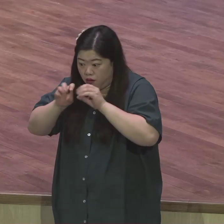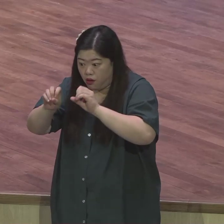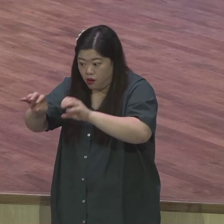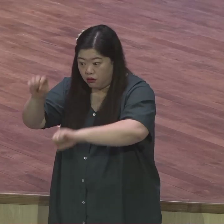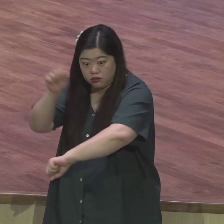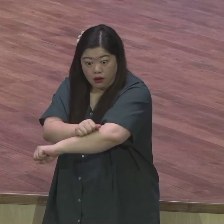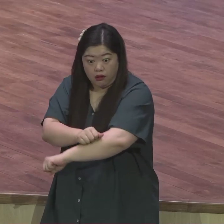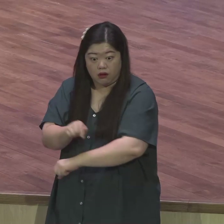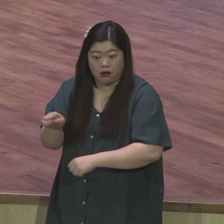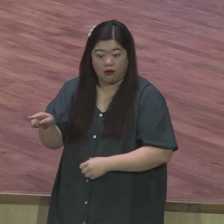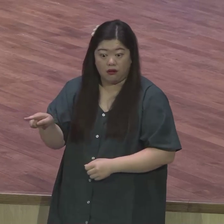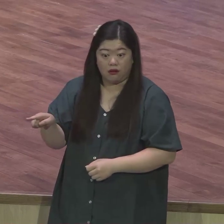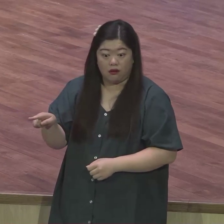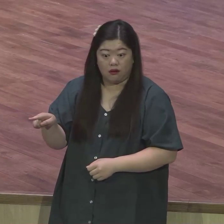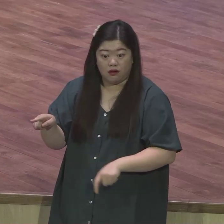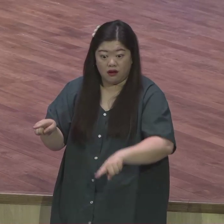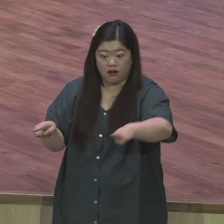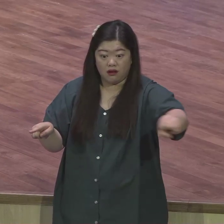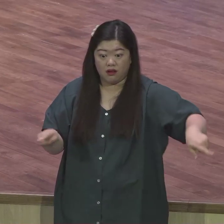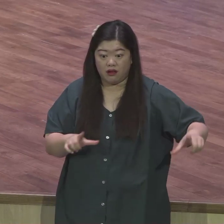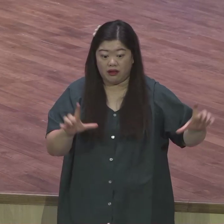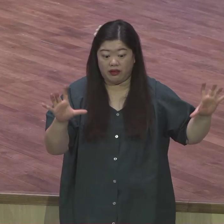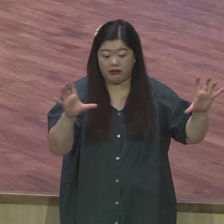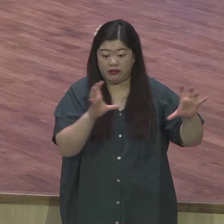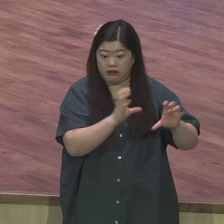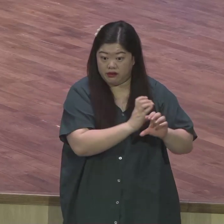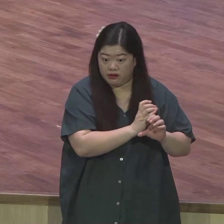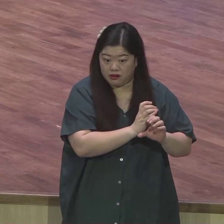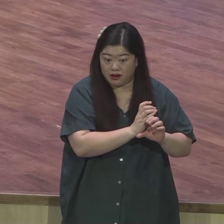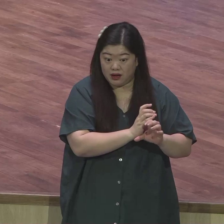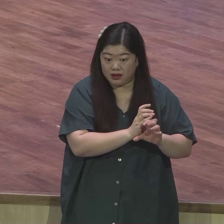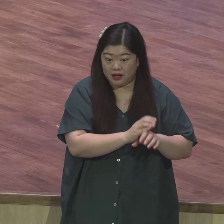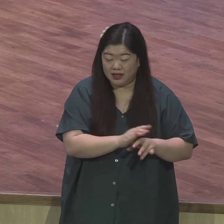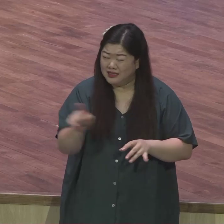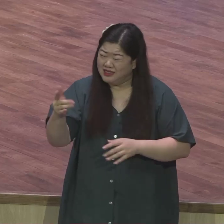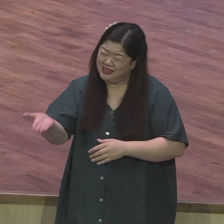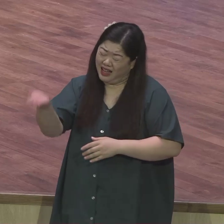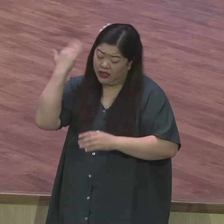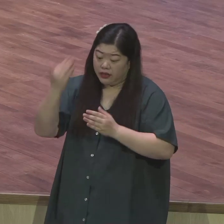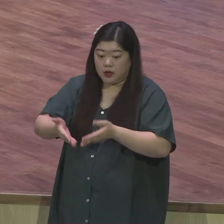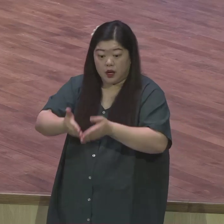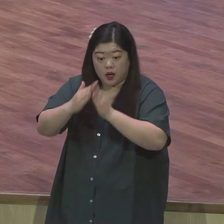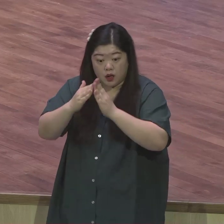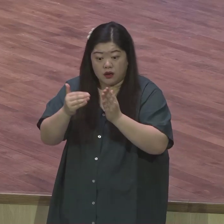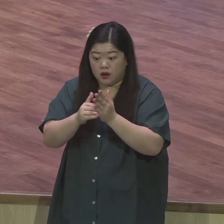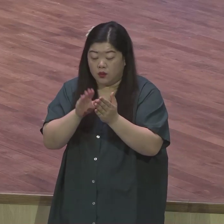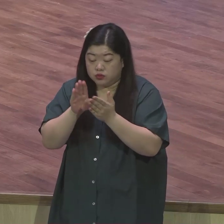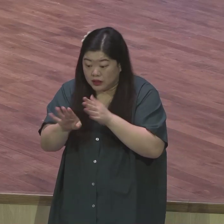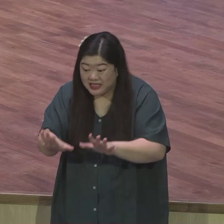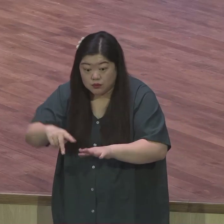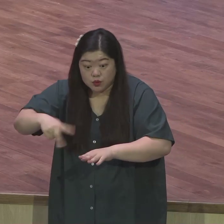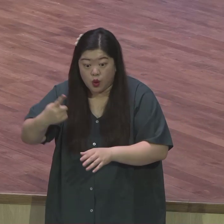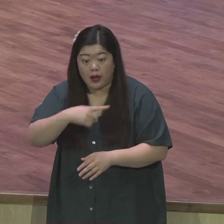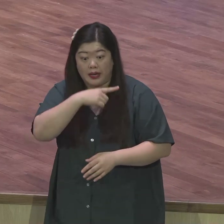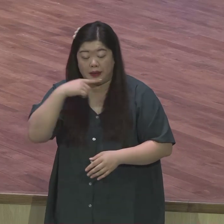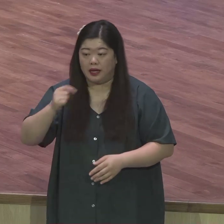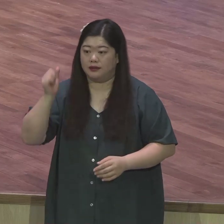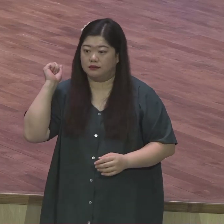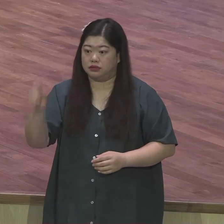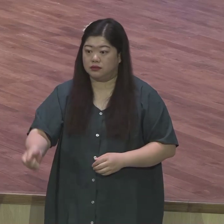또 구세군은 사회적 돌봄사역 이것을 그렇게 지금